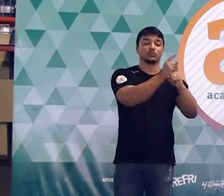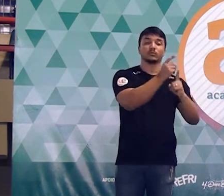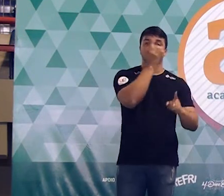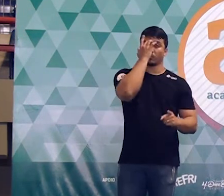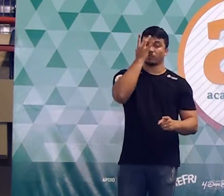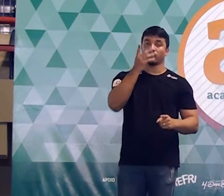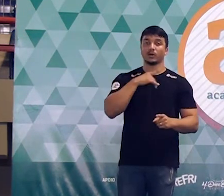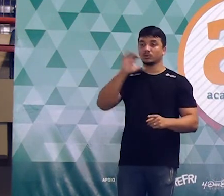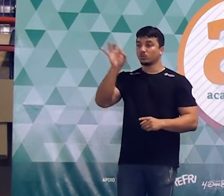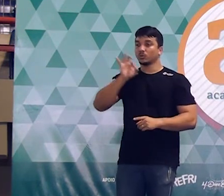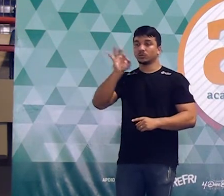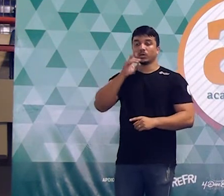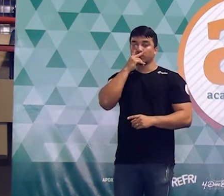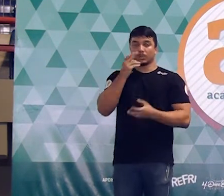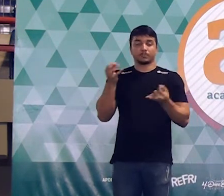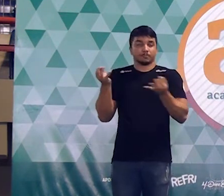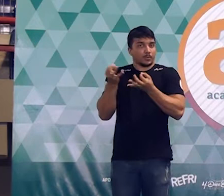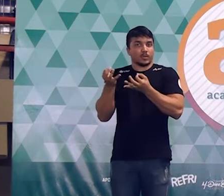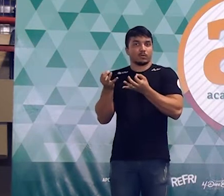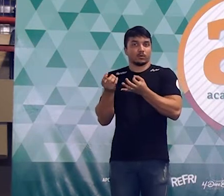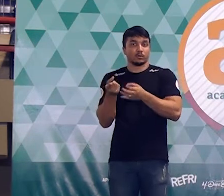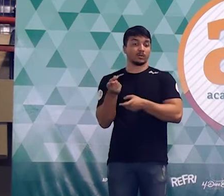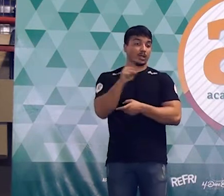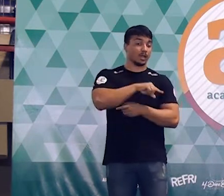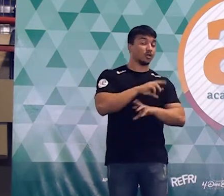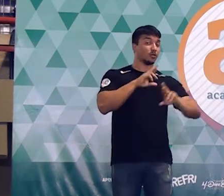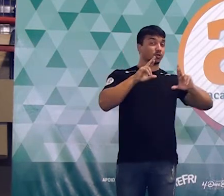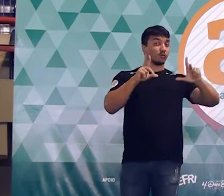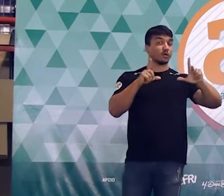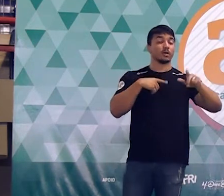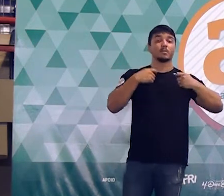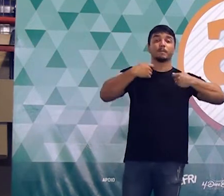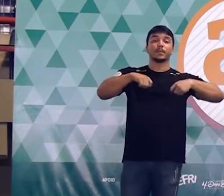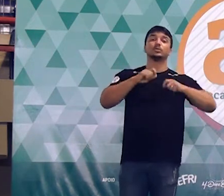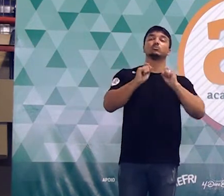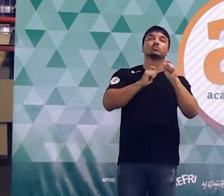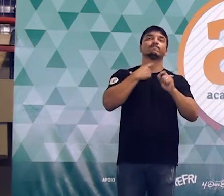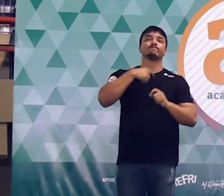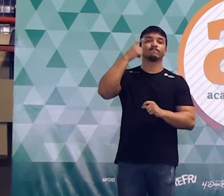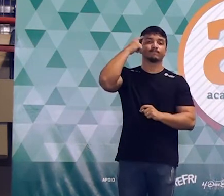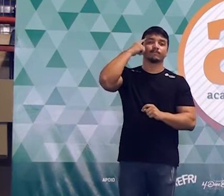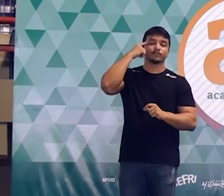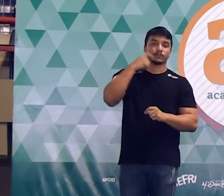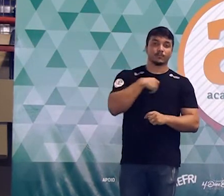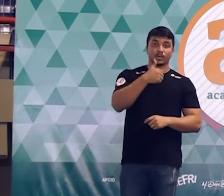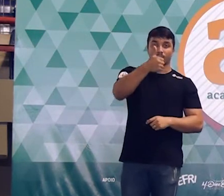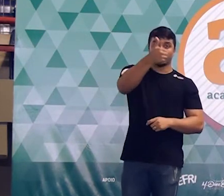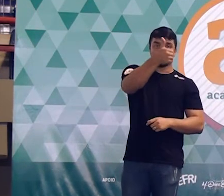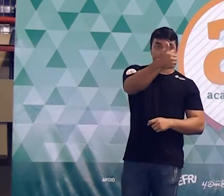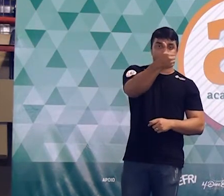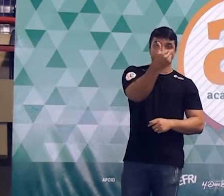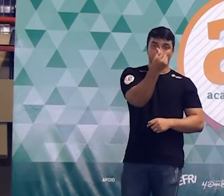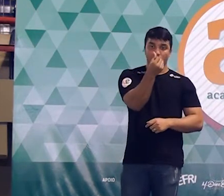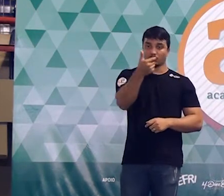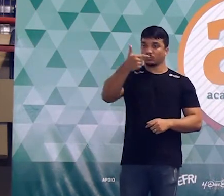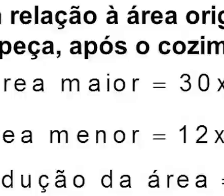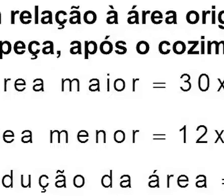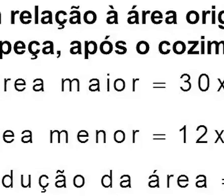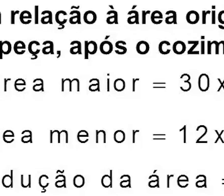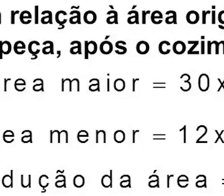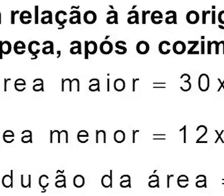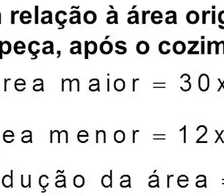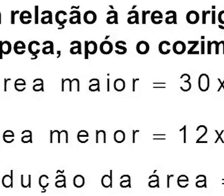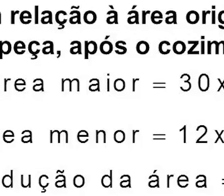porcentagem bem bonitinha. Nesse caso aqui, o que é que a gente tem que fazer? A gente tem que fazer 162, que é a